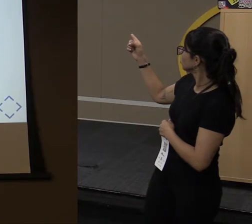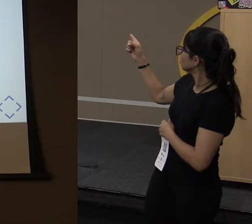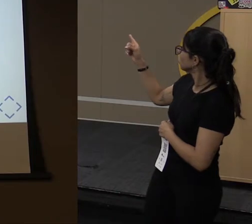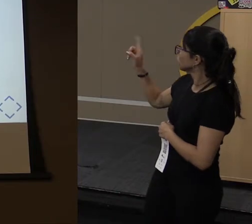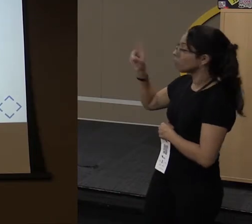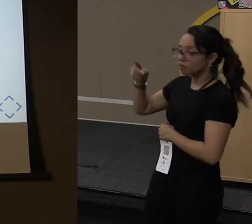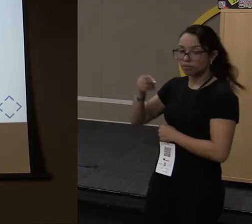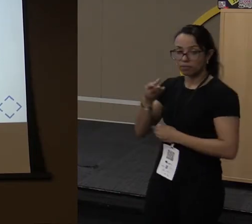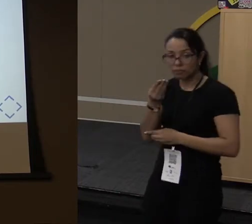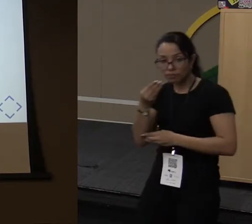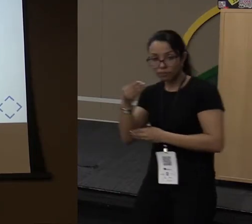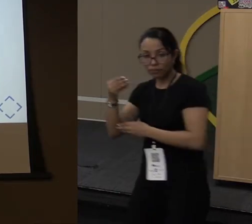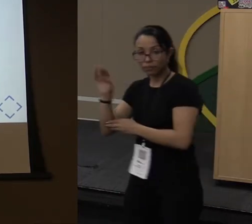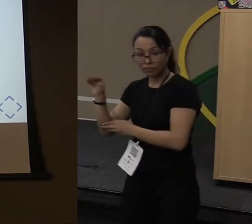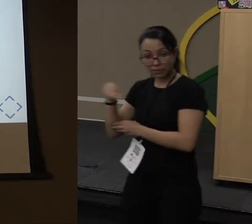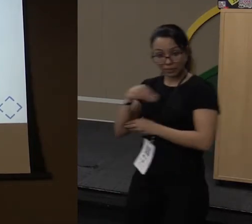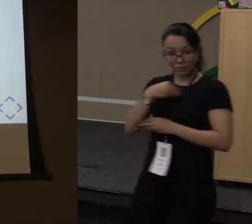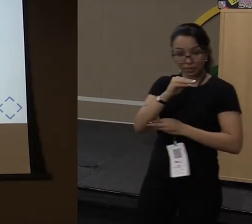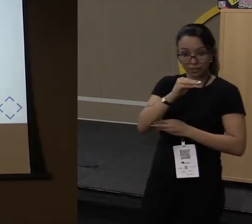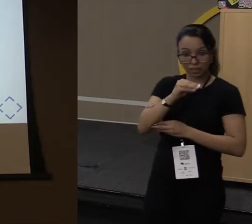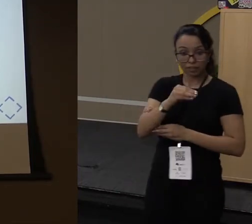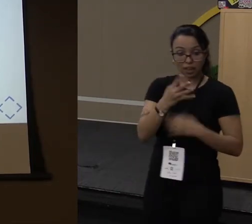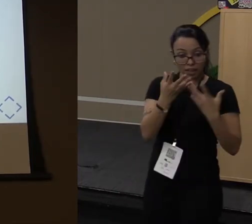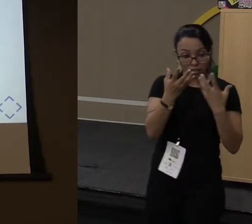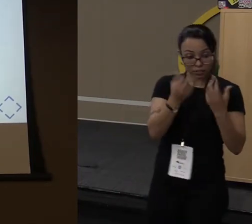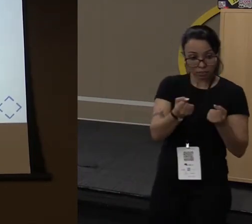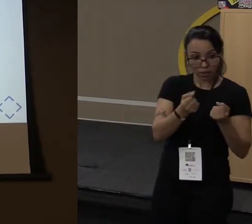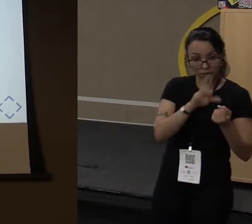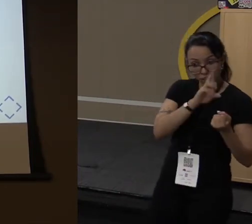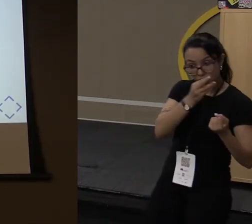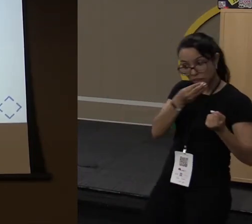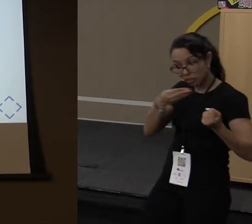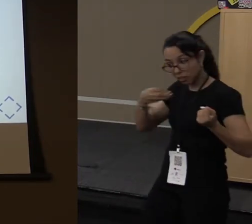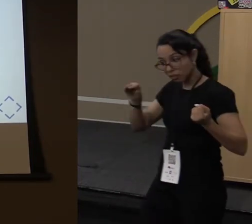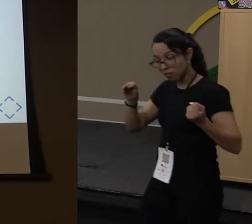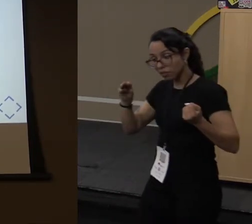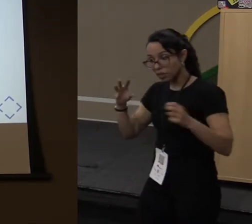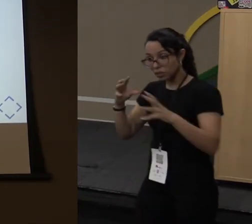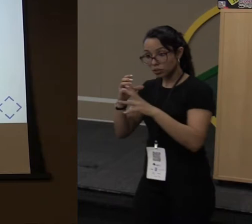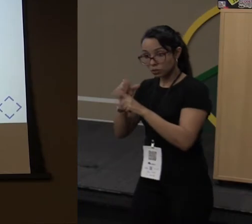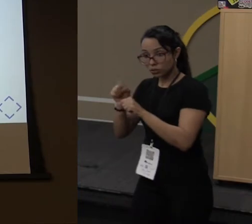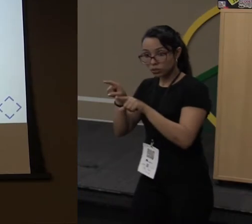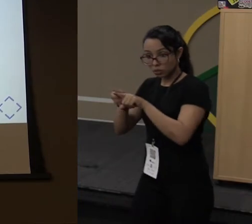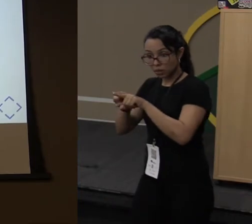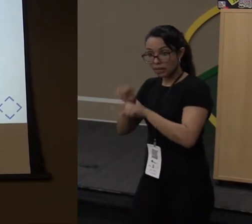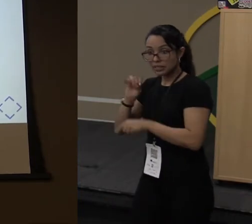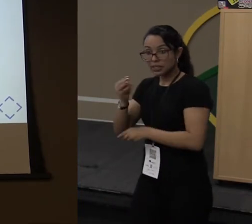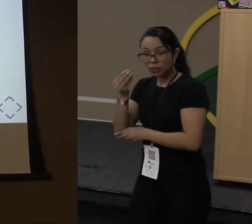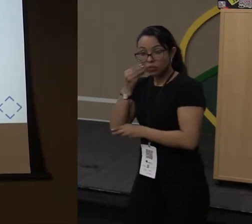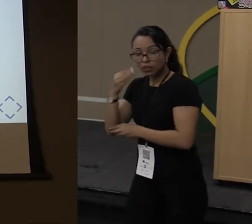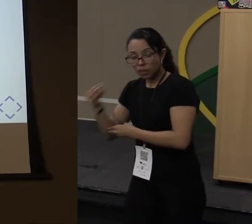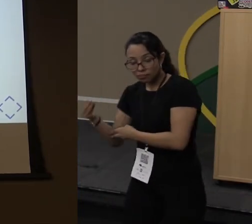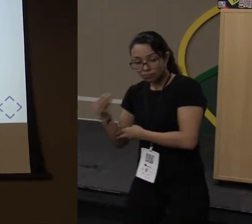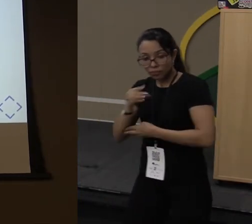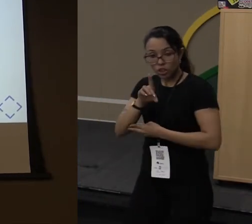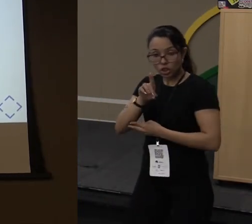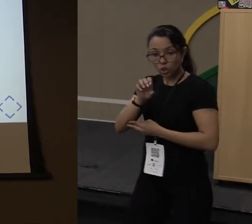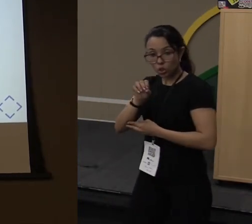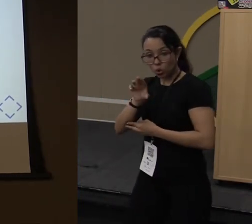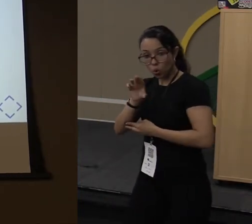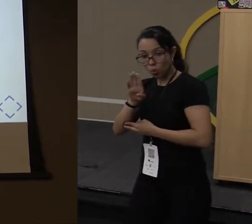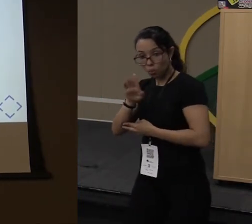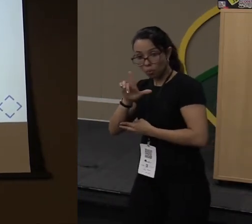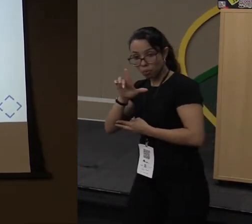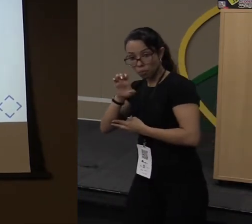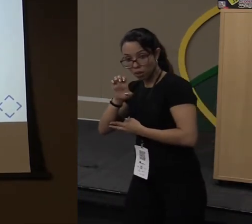ela vai receber um inteiro e vai retornar um inteiro. Se eu tentar passar um double, não vai quebrar. Se eu